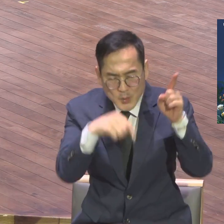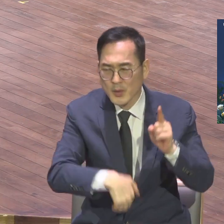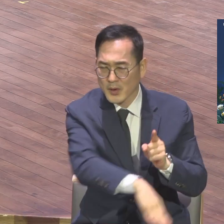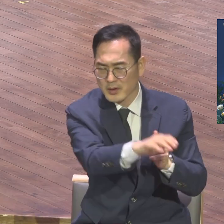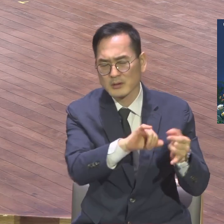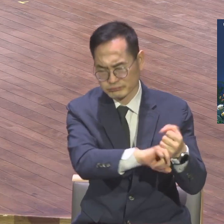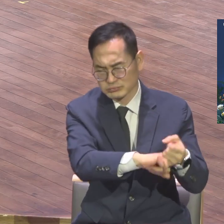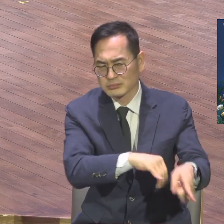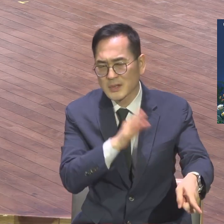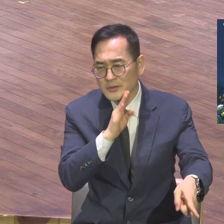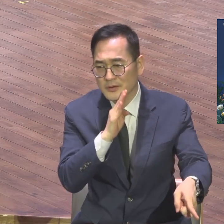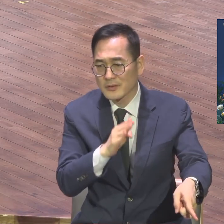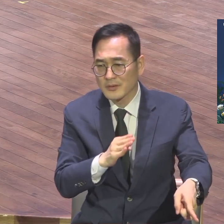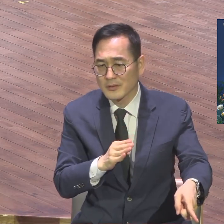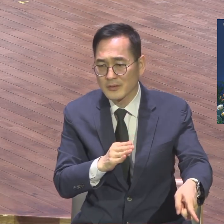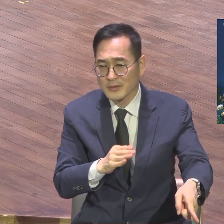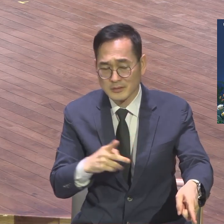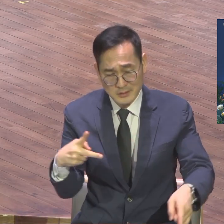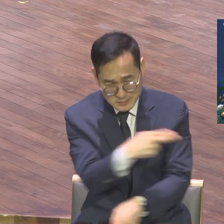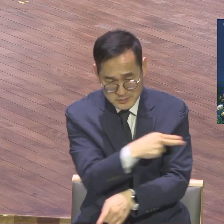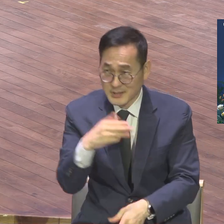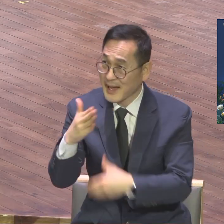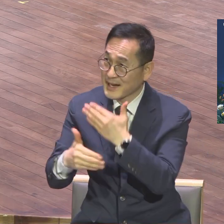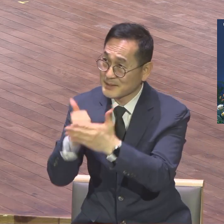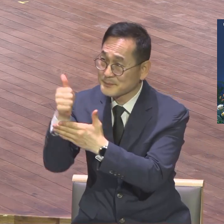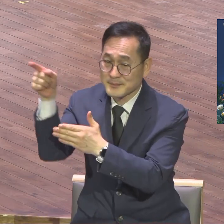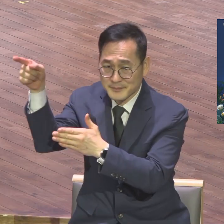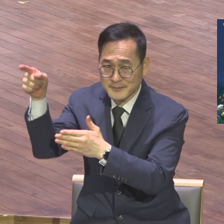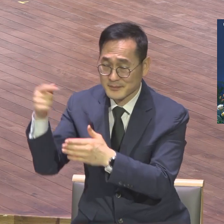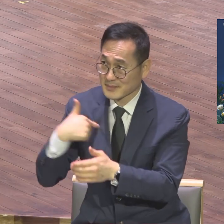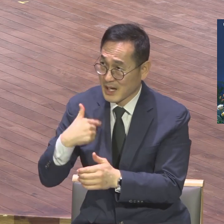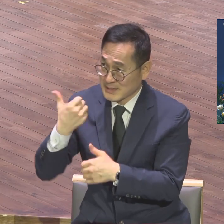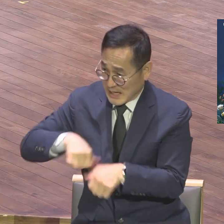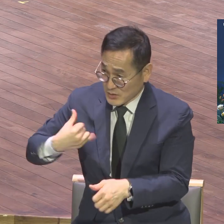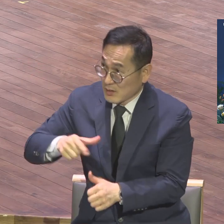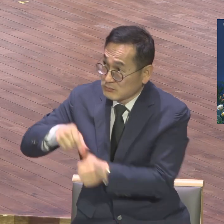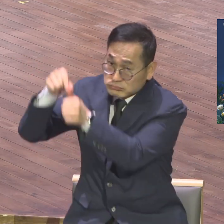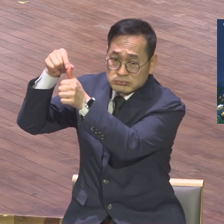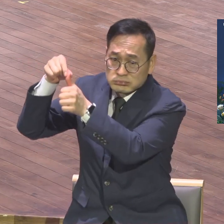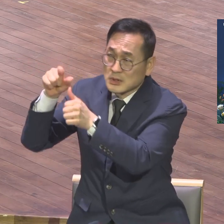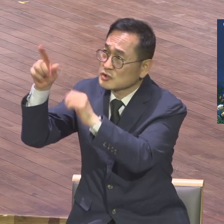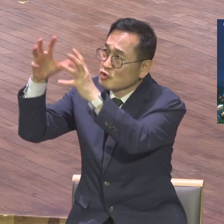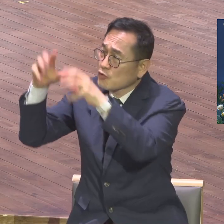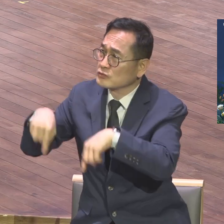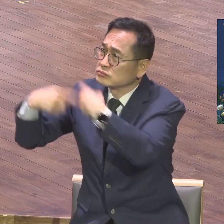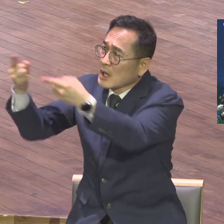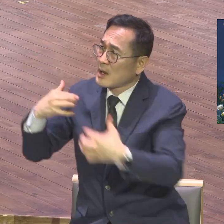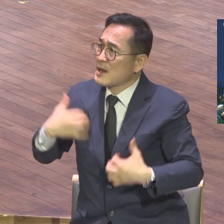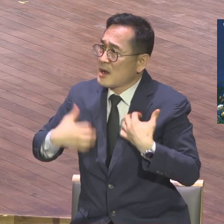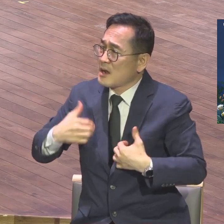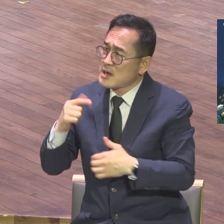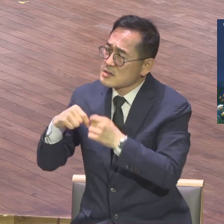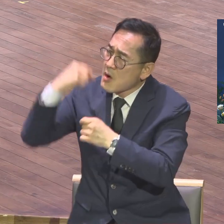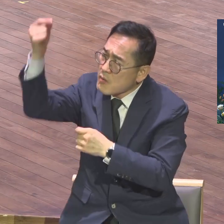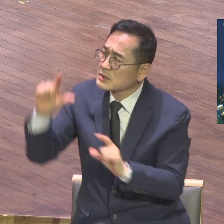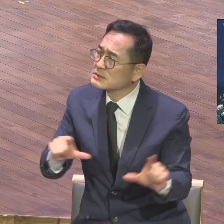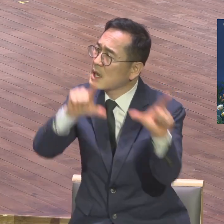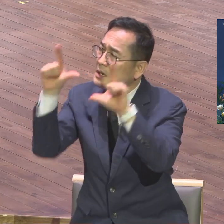천국에서 영생 봉당 드리는 이 그저 주시는 이 선물 받고 이 구원의 반열에 서게 되었으니 얼마나 감사합니까.